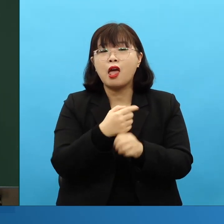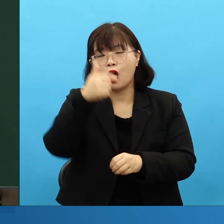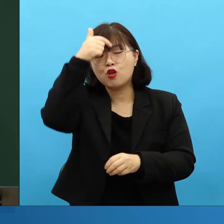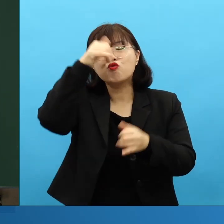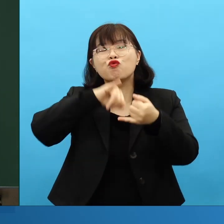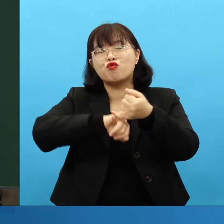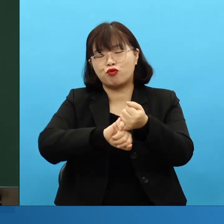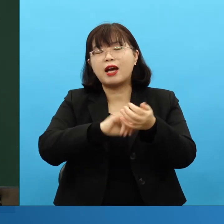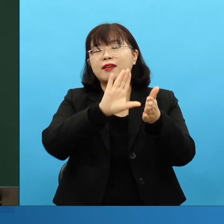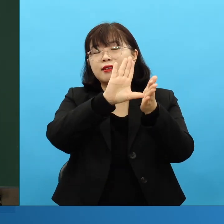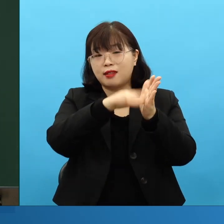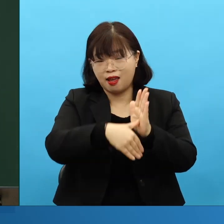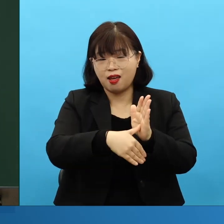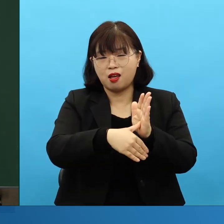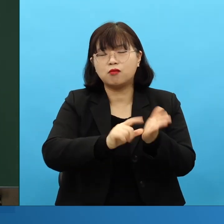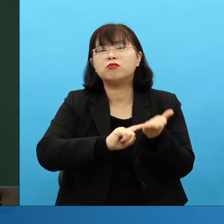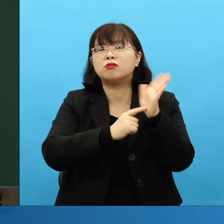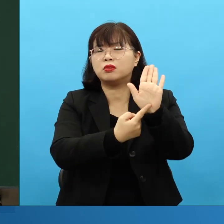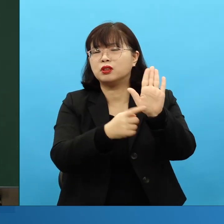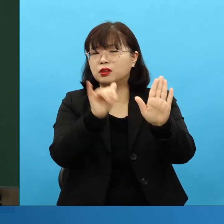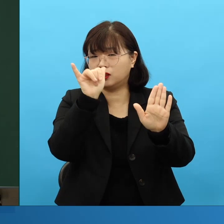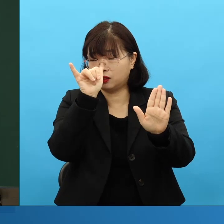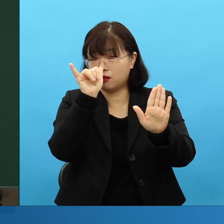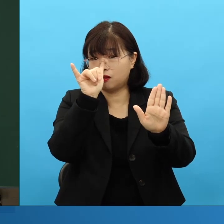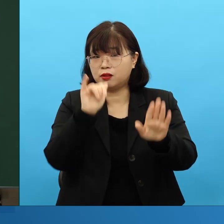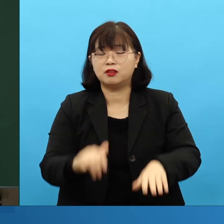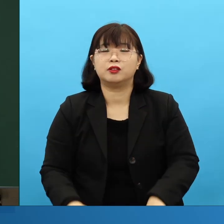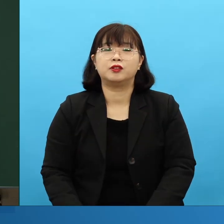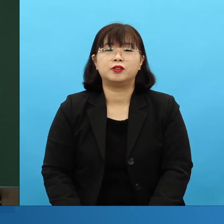구약 시대에 그리스도의 비밀을 아는 사람들이 응답받았잖아요.